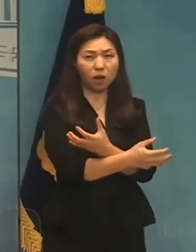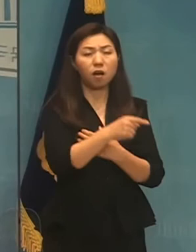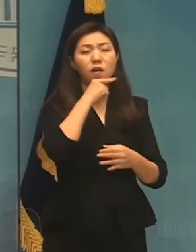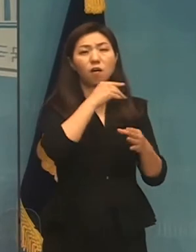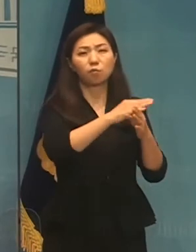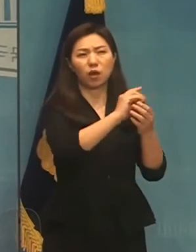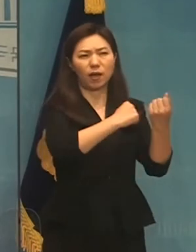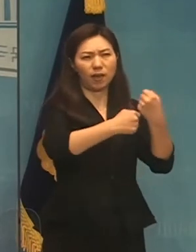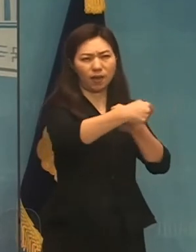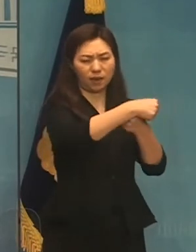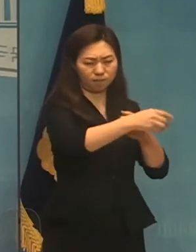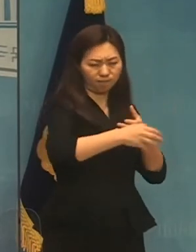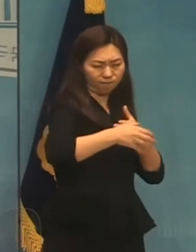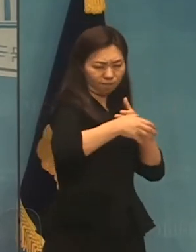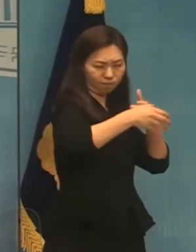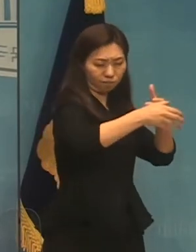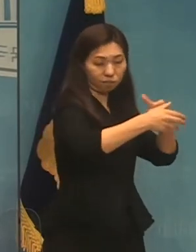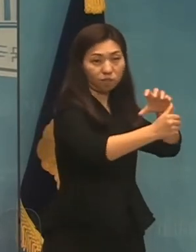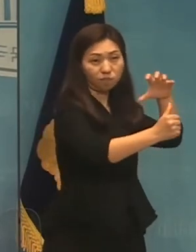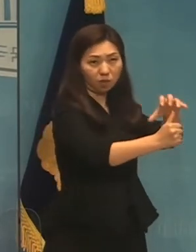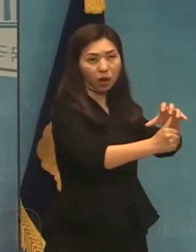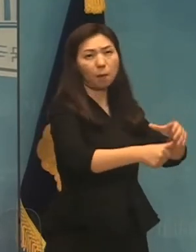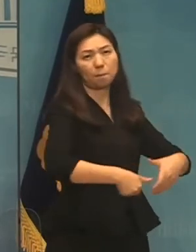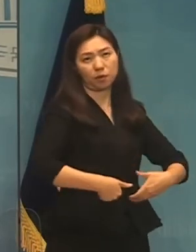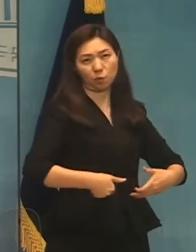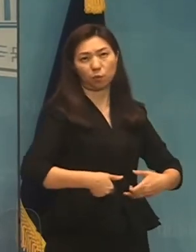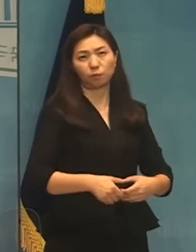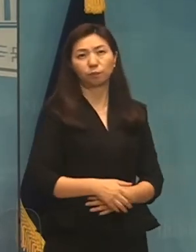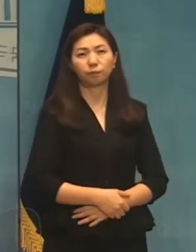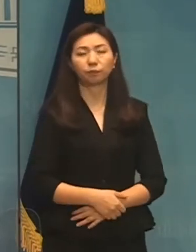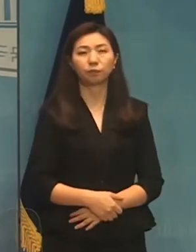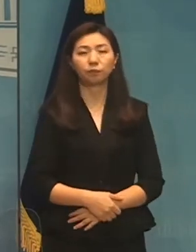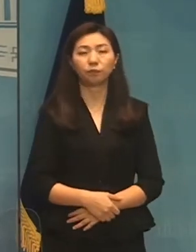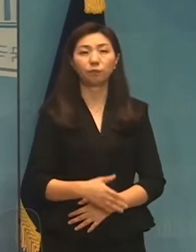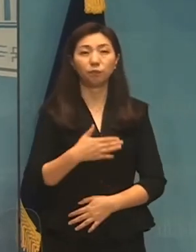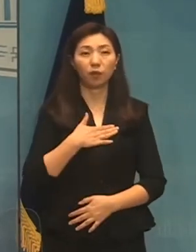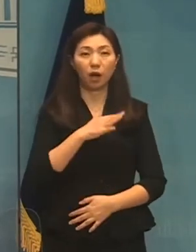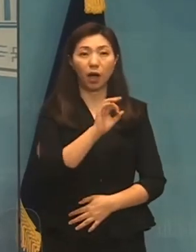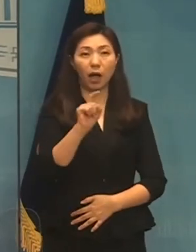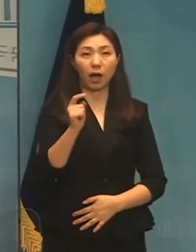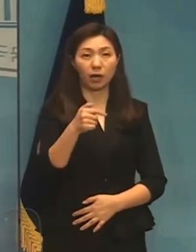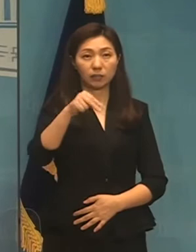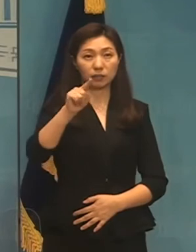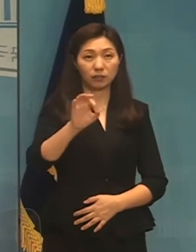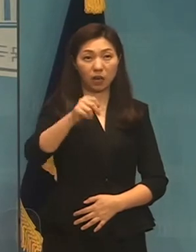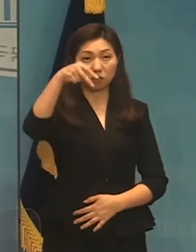강하게 제재를 다해야 할 때입니다. 저 한상수는